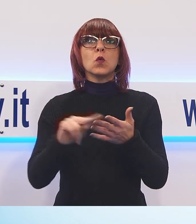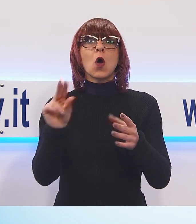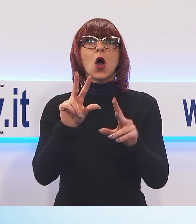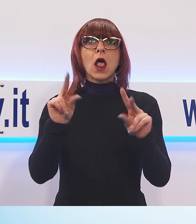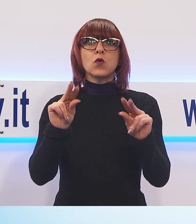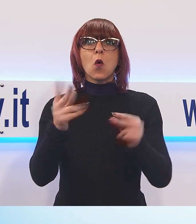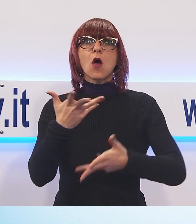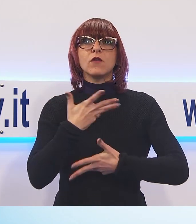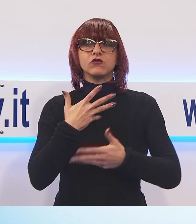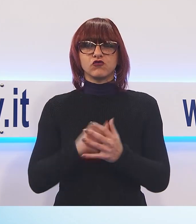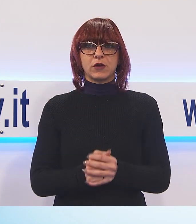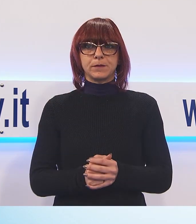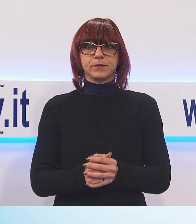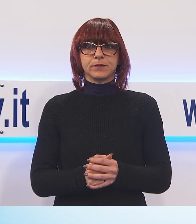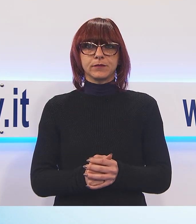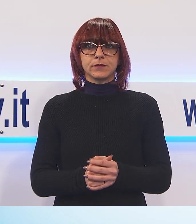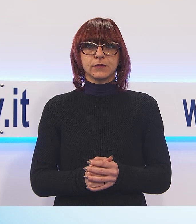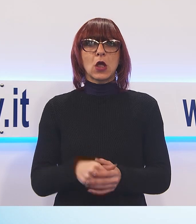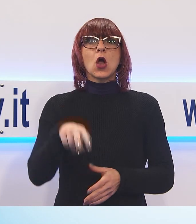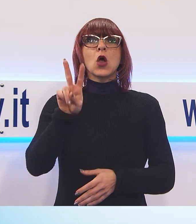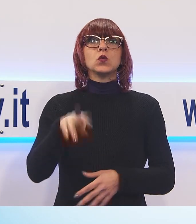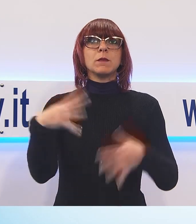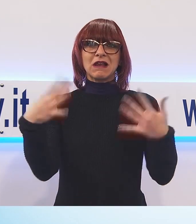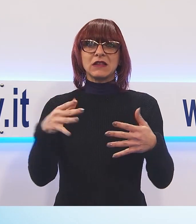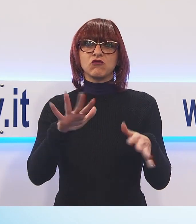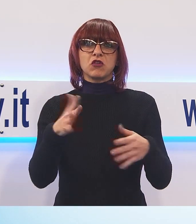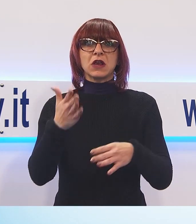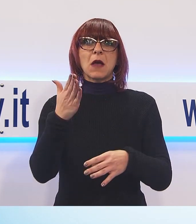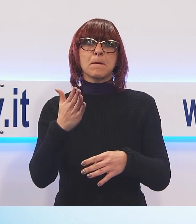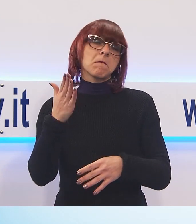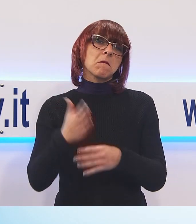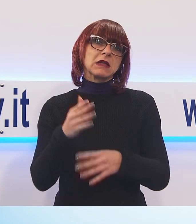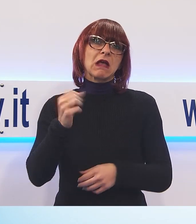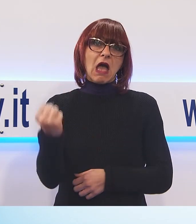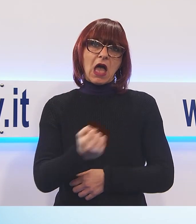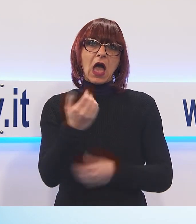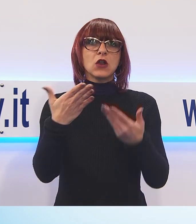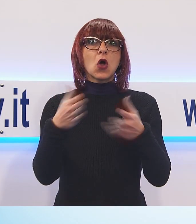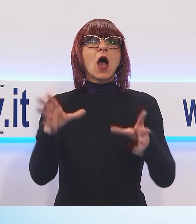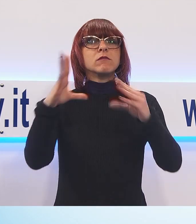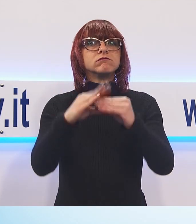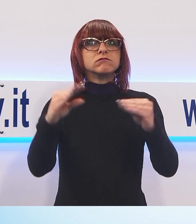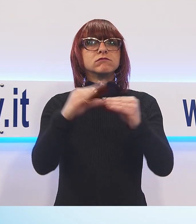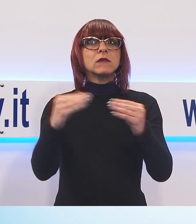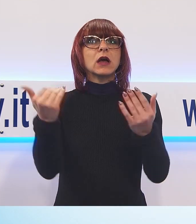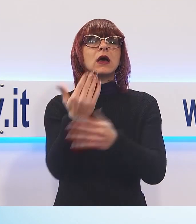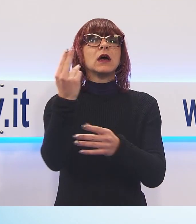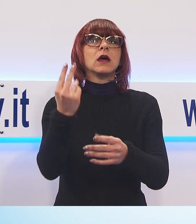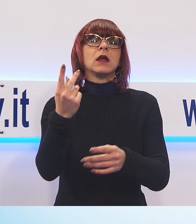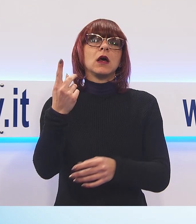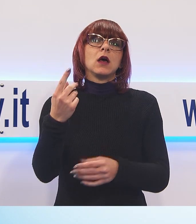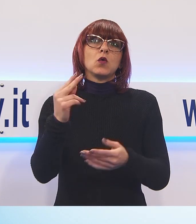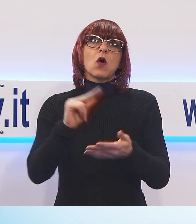Apriranno nella seconda metà del 2019 i cantieri per la realizzazione della nuova scuola elementare a Badia Pozzeveri in località